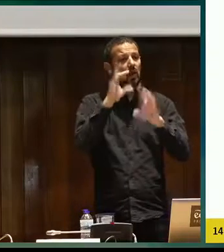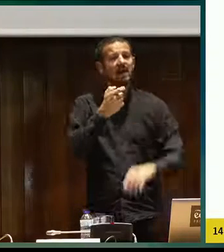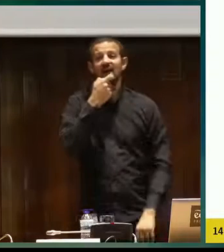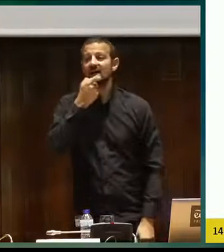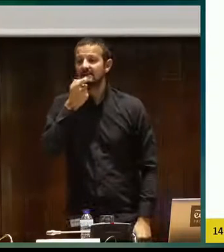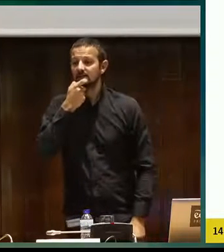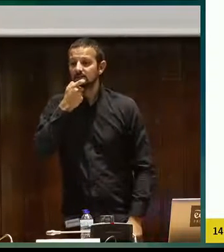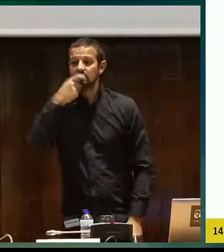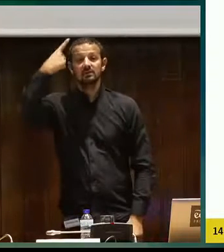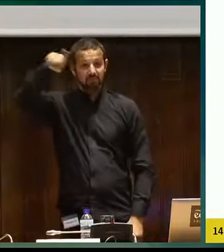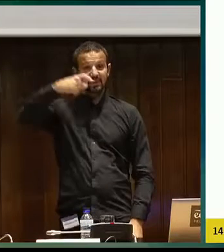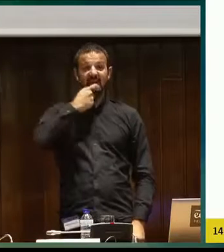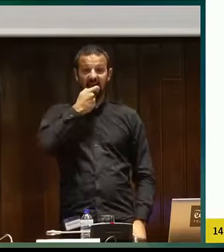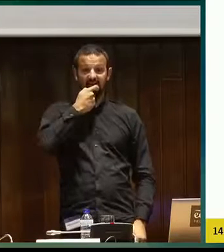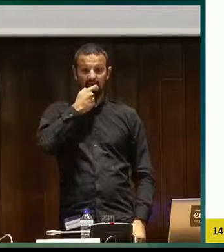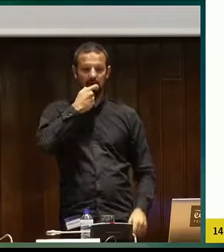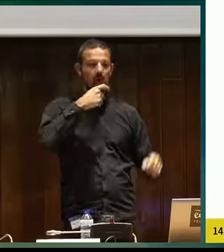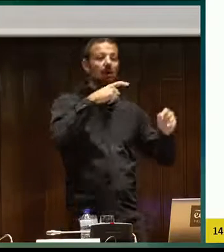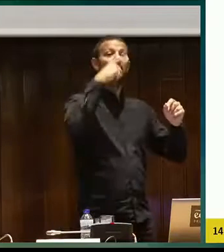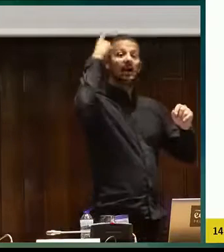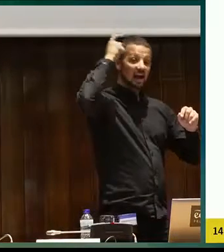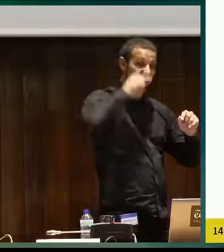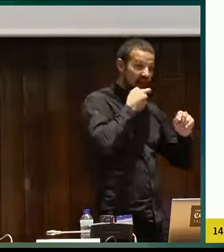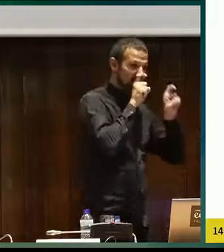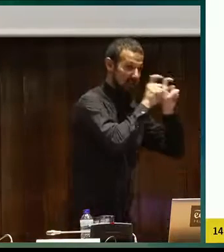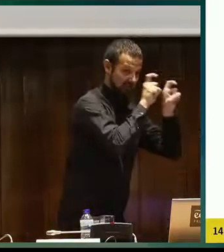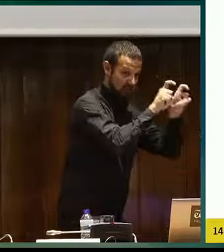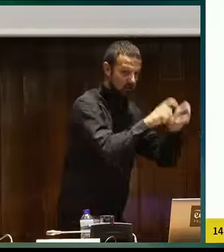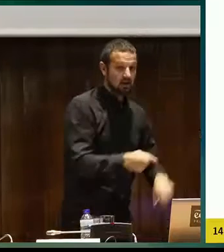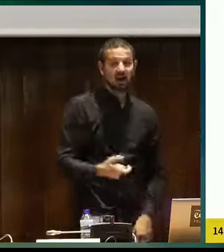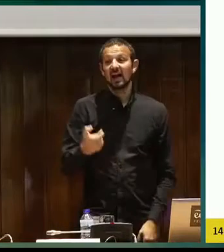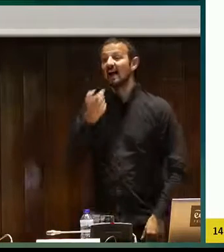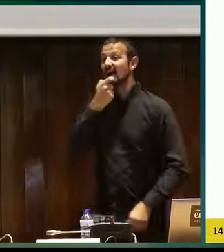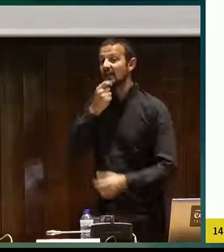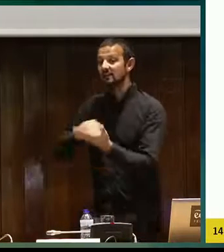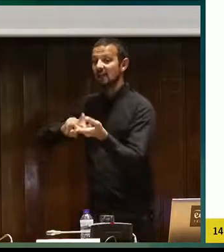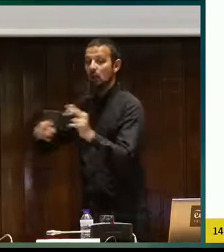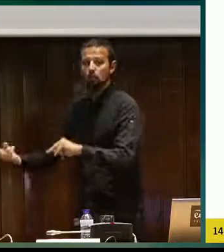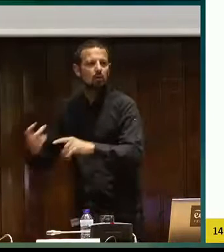lengua de signos y pasaría lo mismo en otras lenguas. Imaginemos que yo sé inglés,